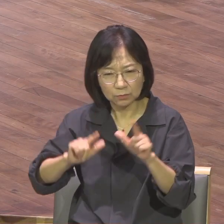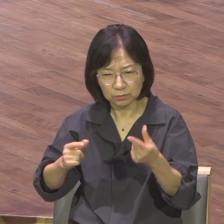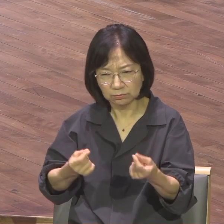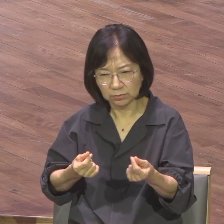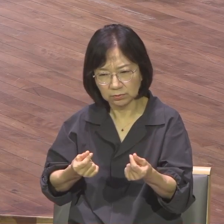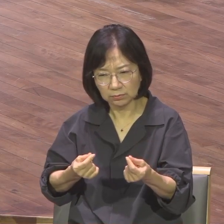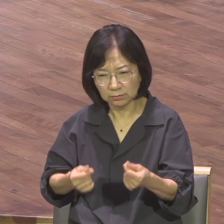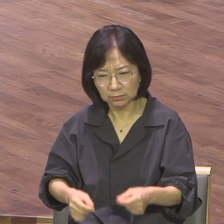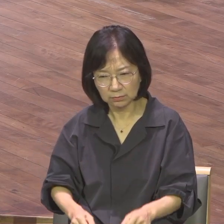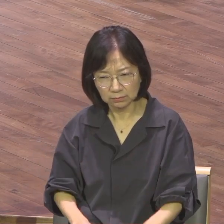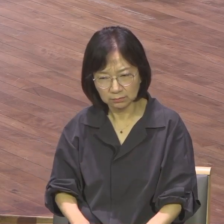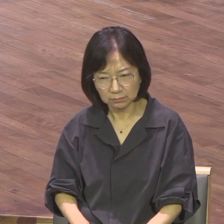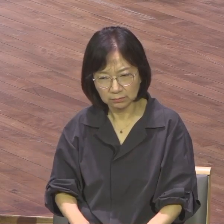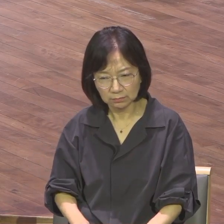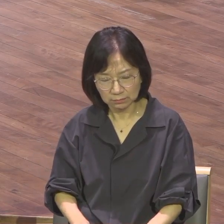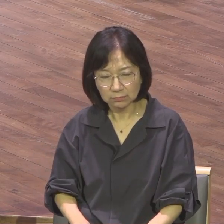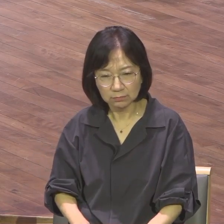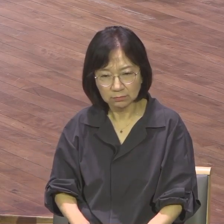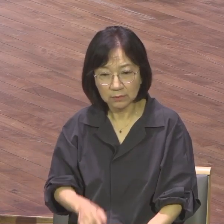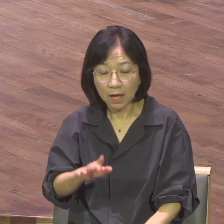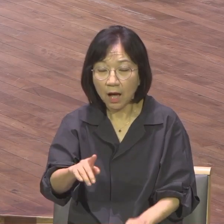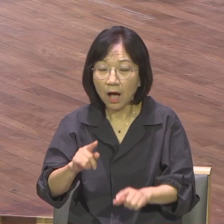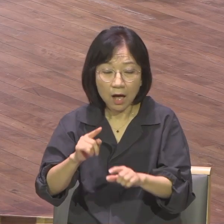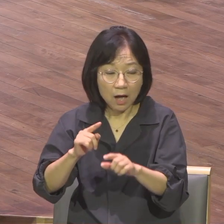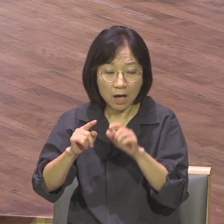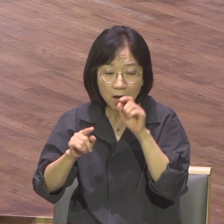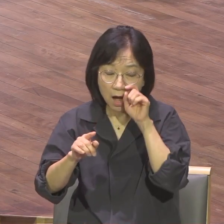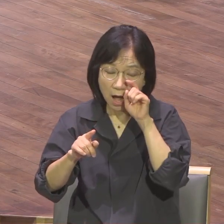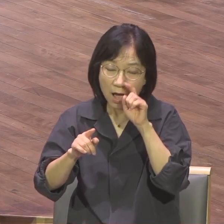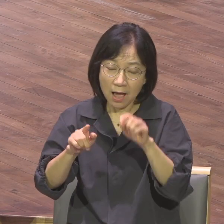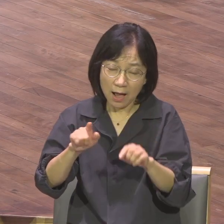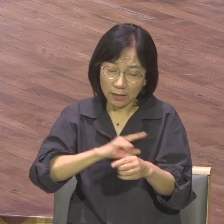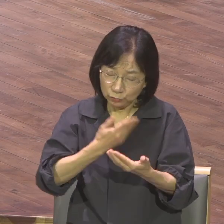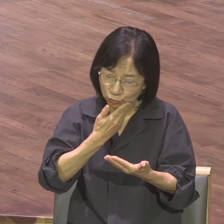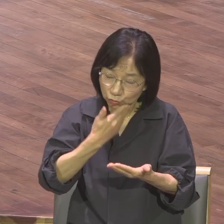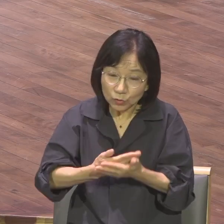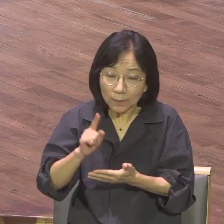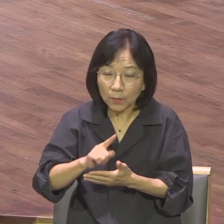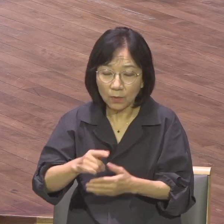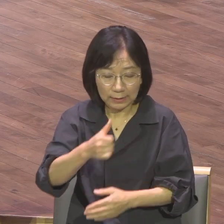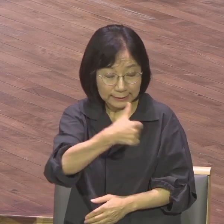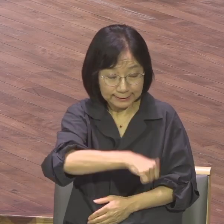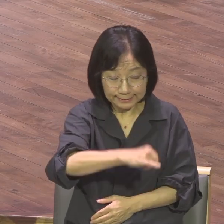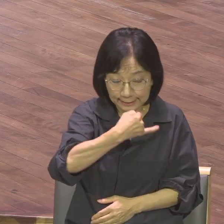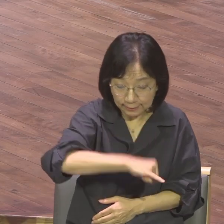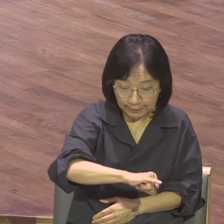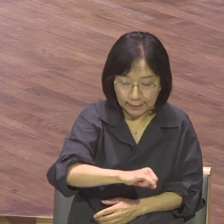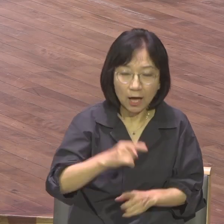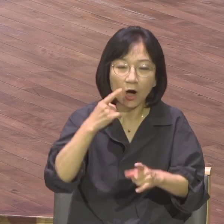원약 전달보다 더 중요한 것 없습니다 여러분 뭐가 중요합니까? 돈이 그렇게 중요합니까?